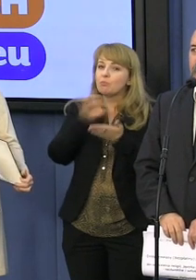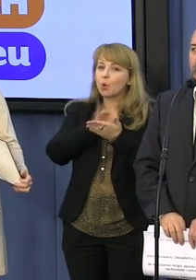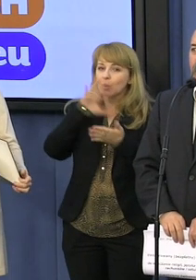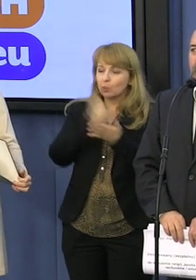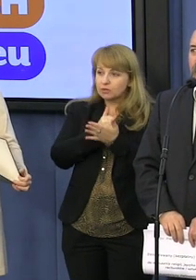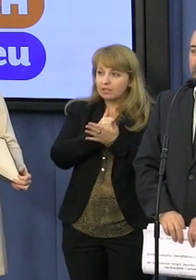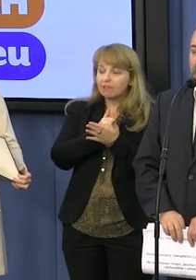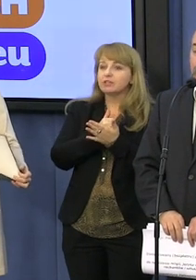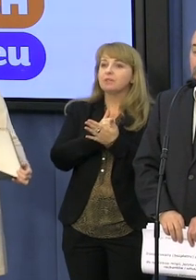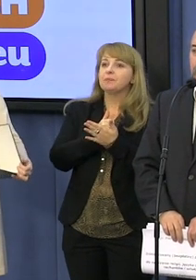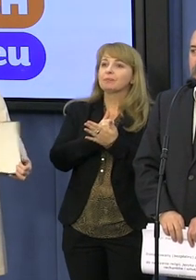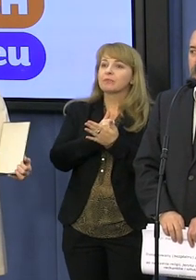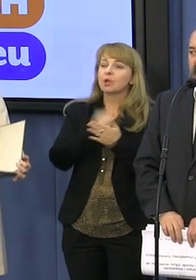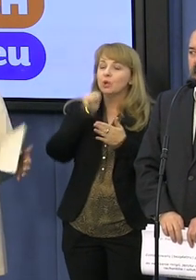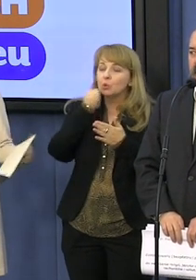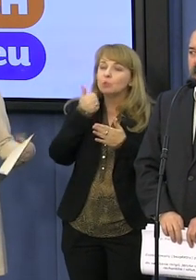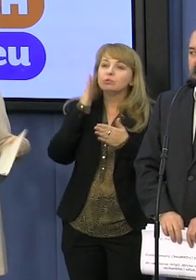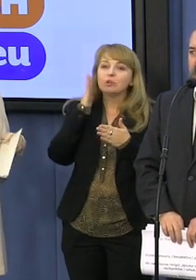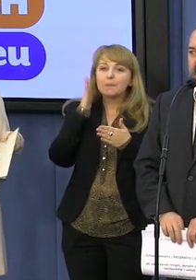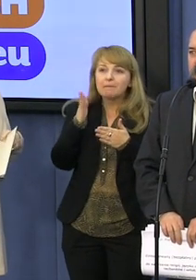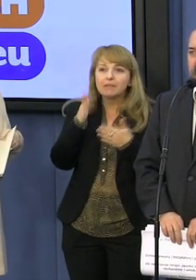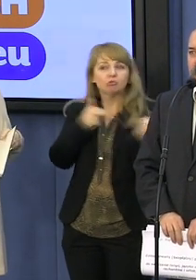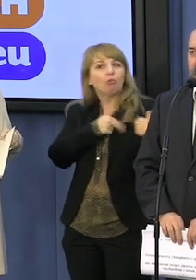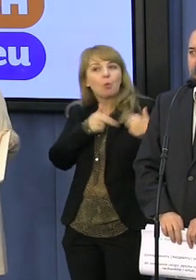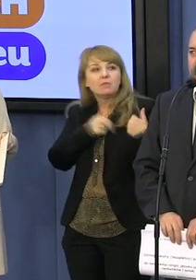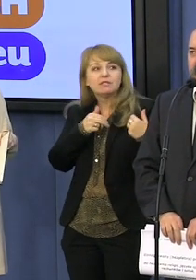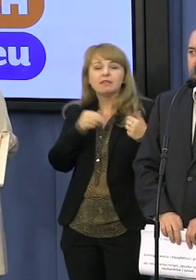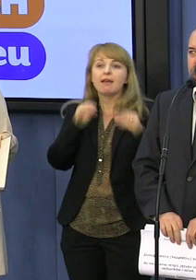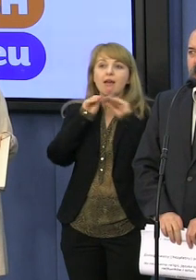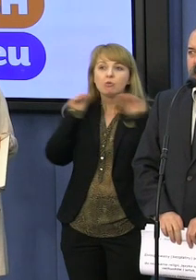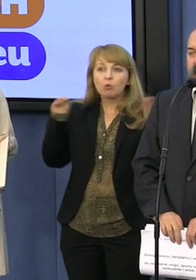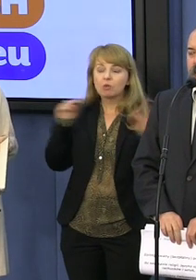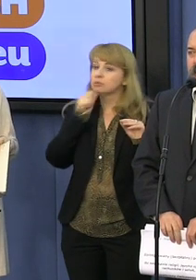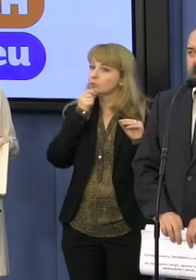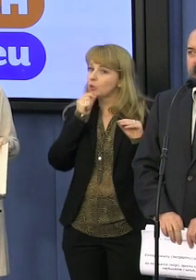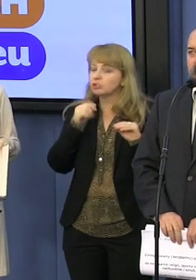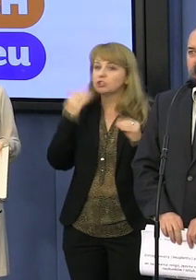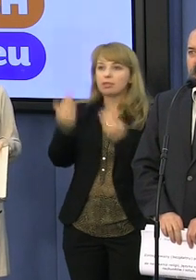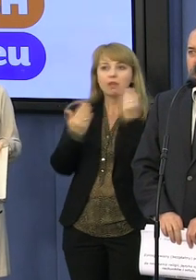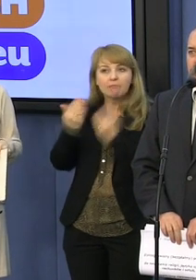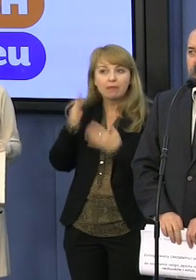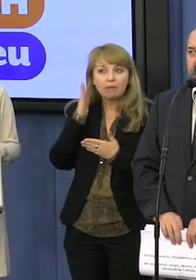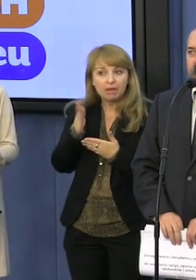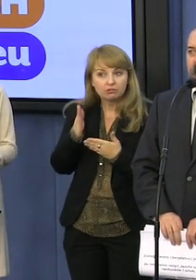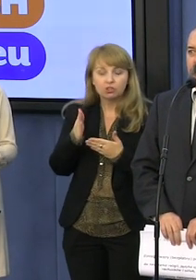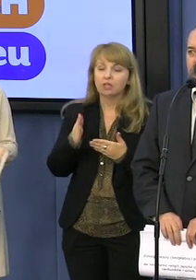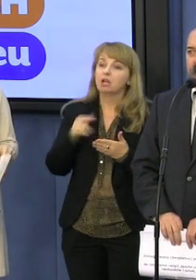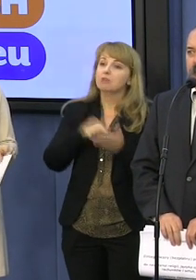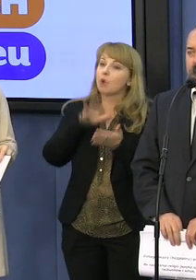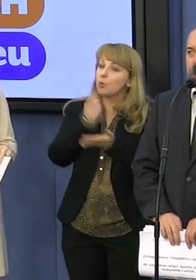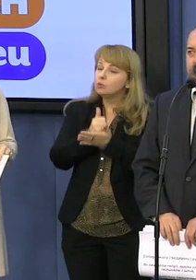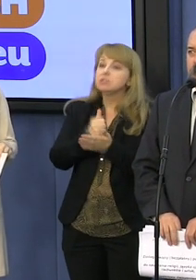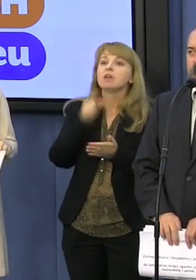ustawy, która jutro będzie w Komisji Edukacji, Nauki i Młodzieży debatowana. Ustawy, która ma